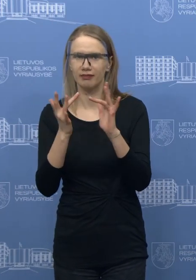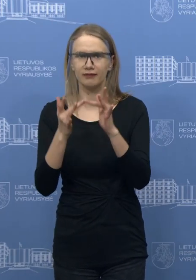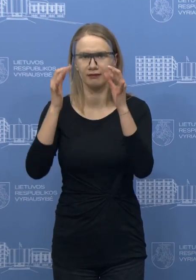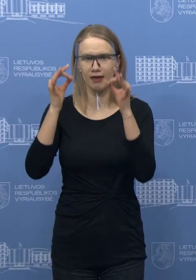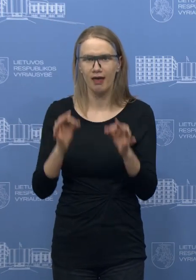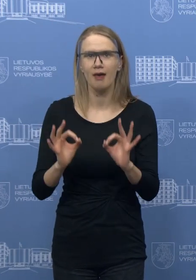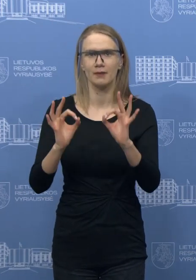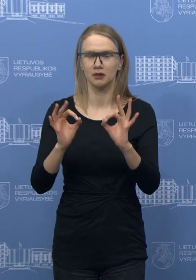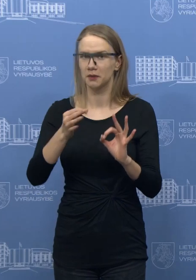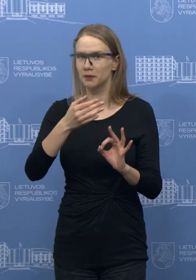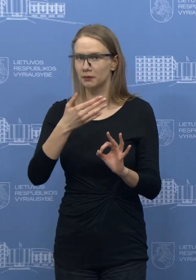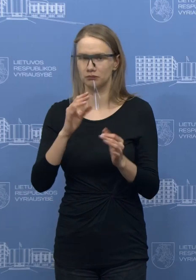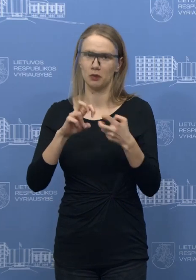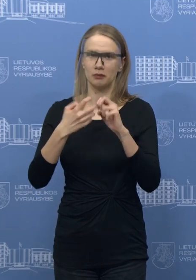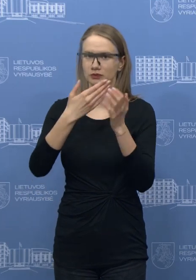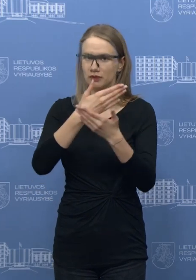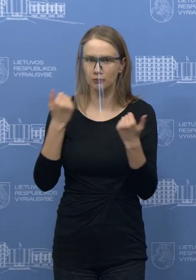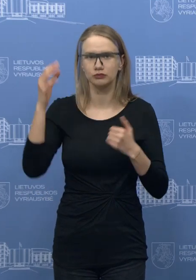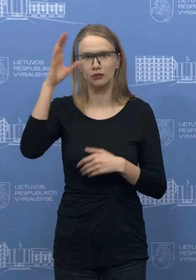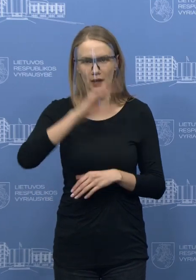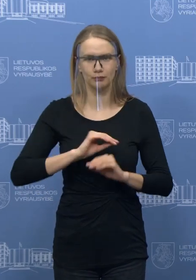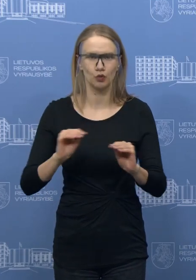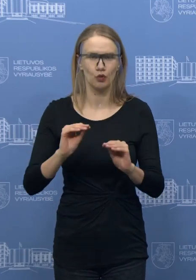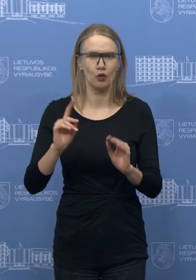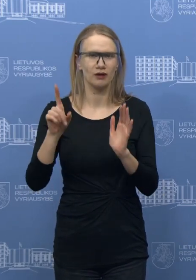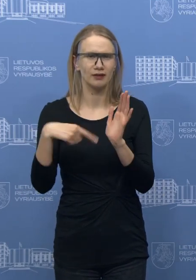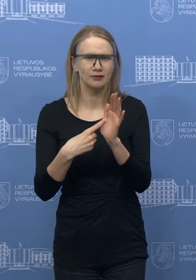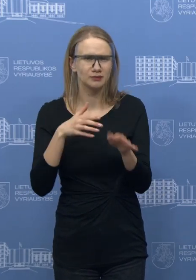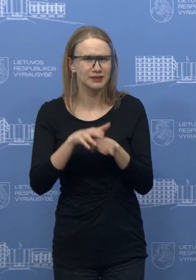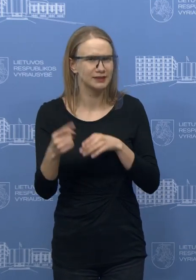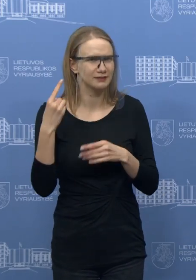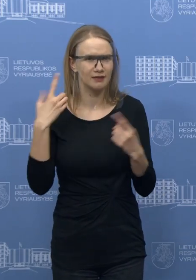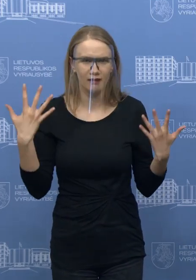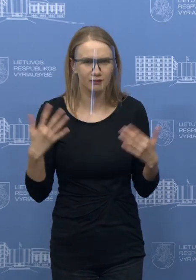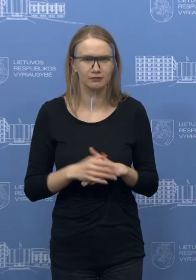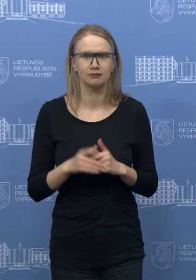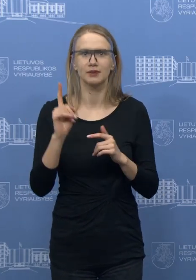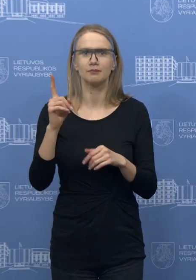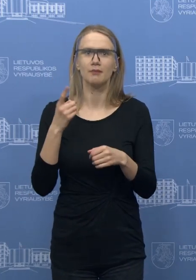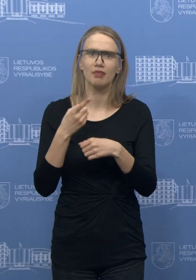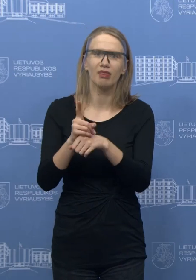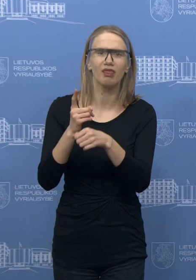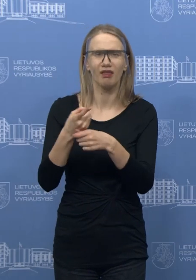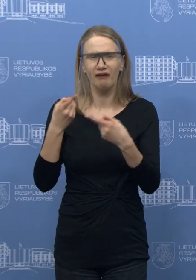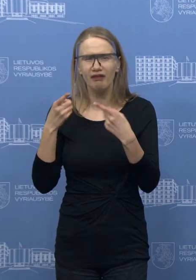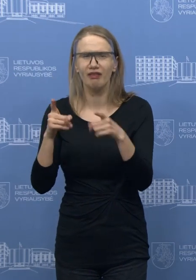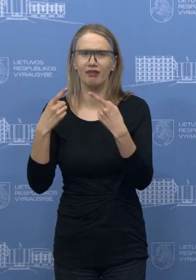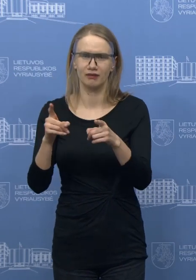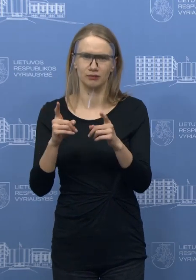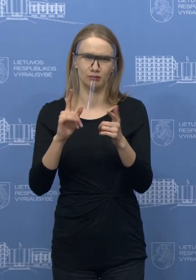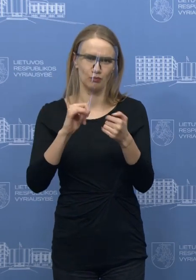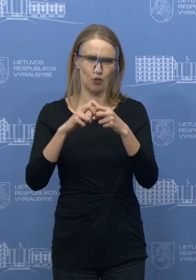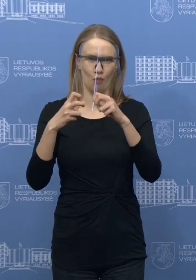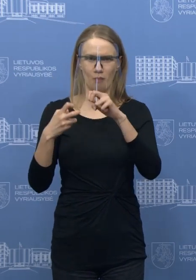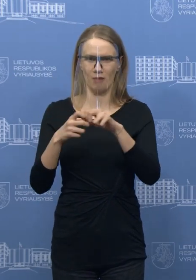tikrai turėtų būti. O dėl tų, ką jūs įvardinote, neišgirdaukį galo klausimo. patyčiau matyti problemą, mes matome, jis yra mokyklose ir